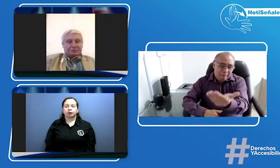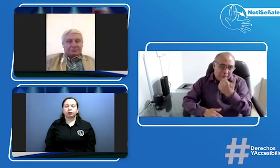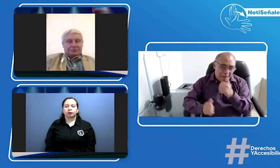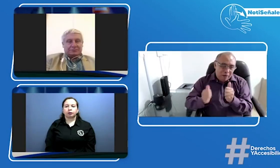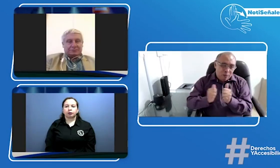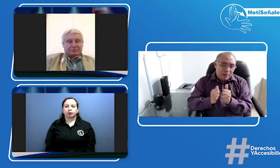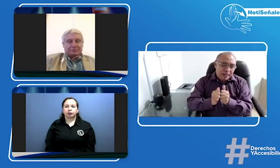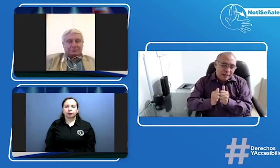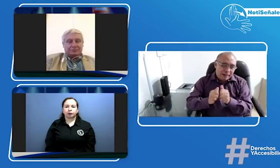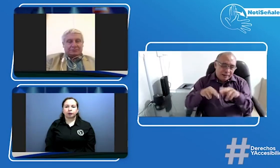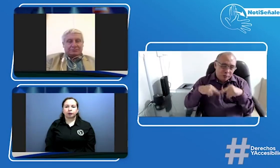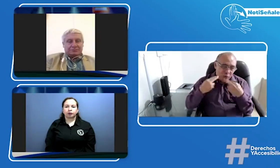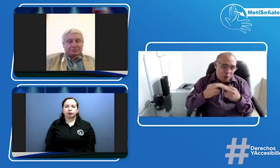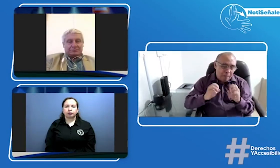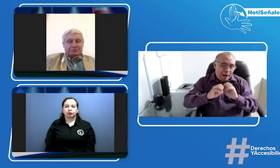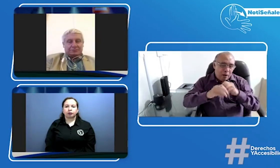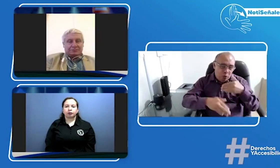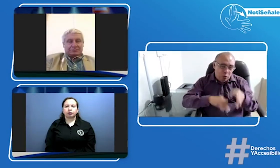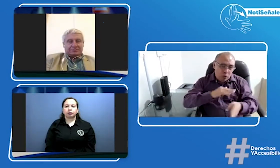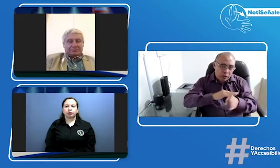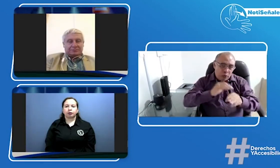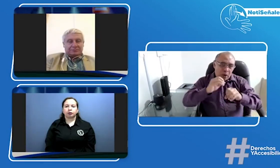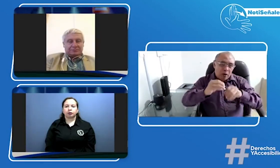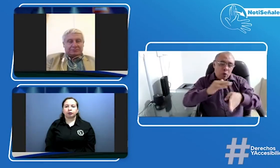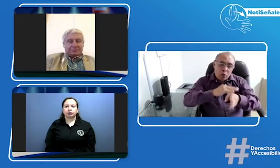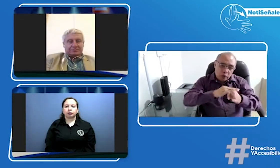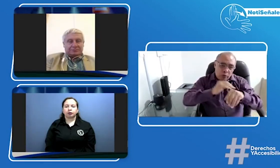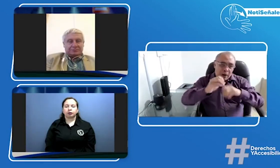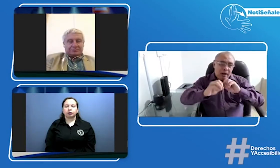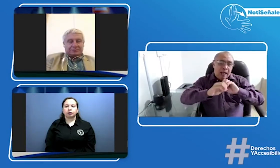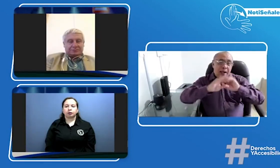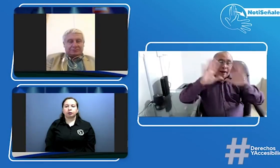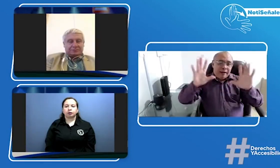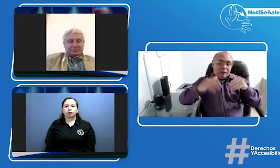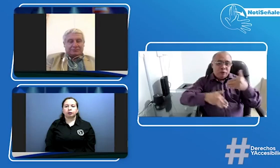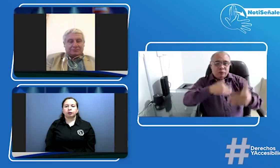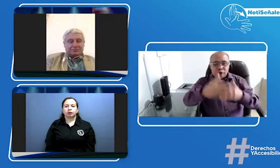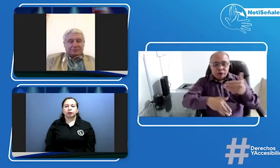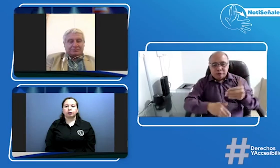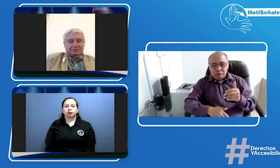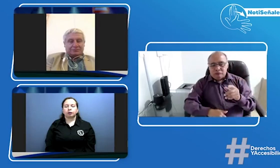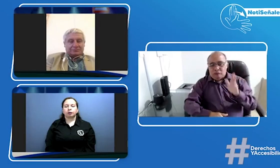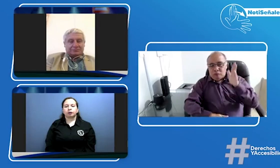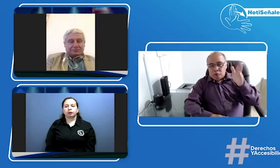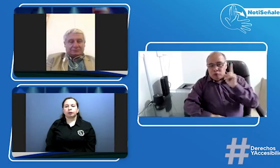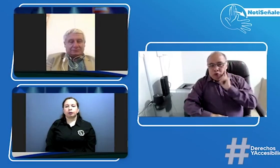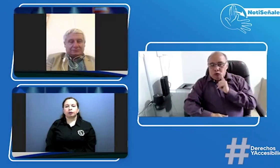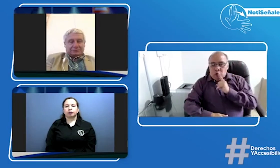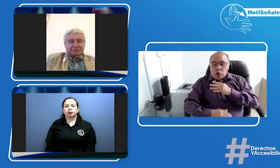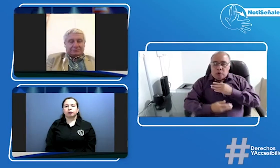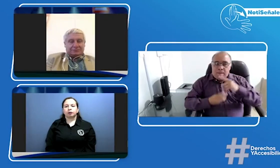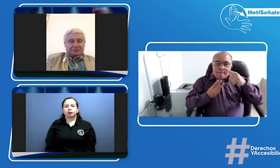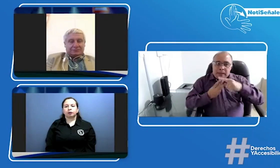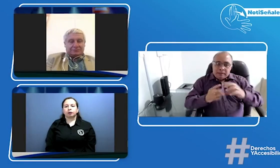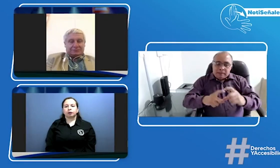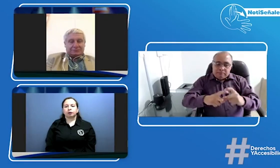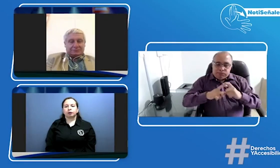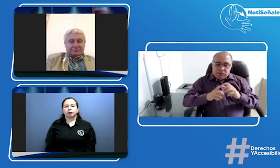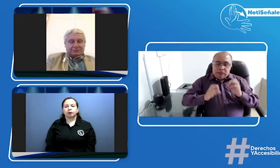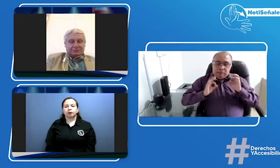doctor Albeiro muchas gracias y lo estaremos convocando nuevamente para otros espacios más adelante también para